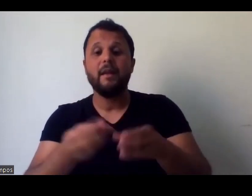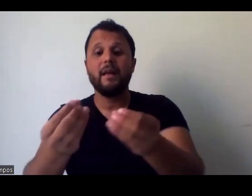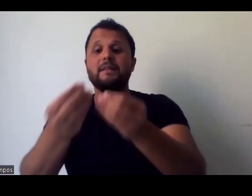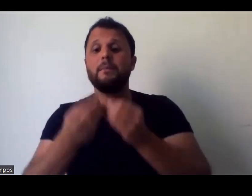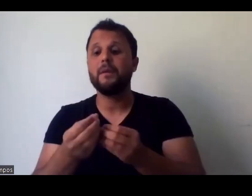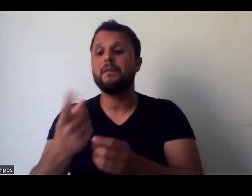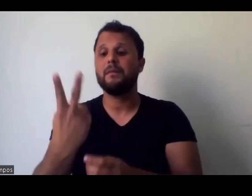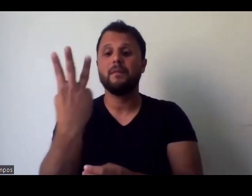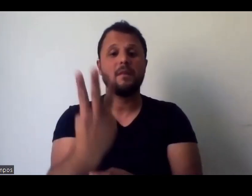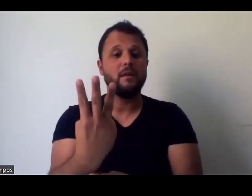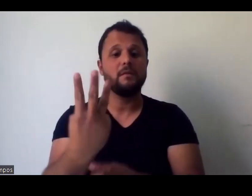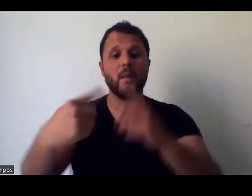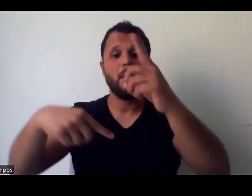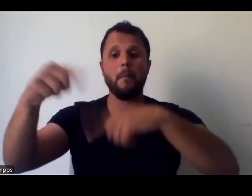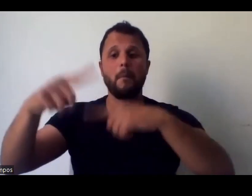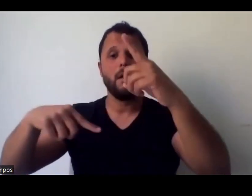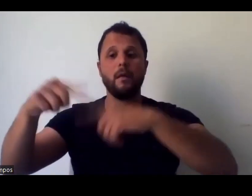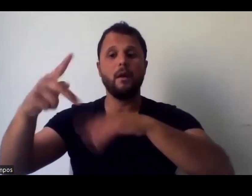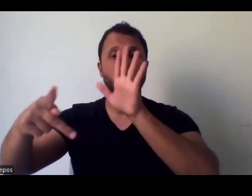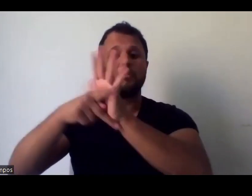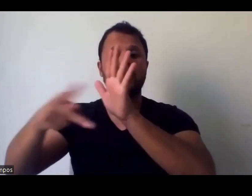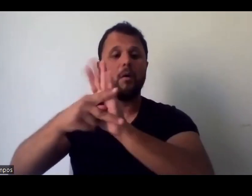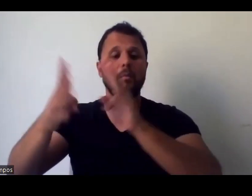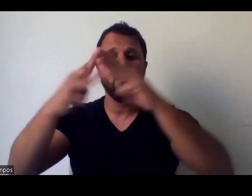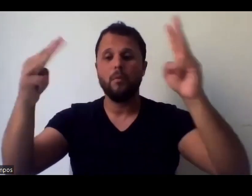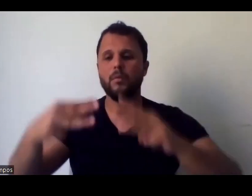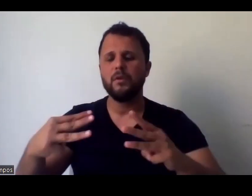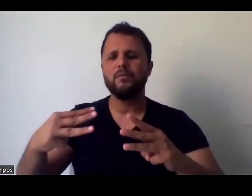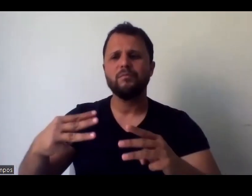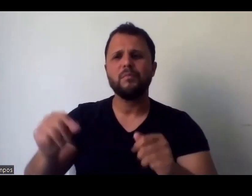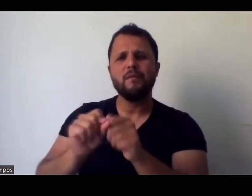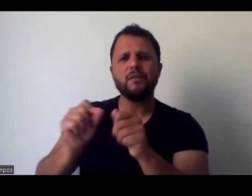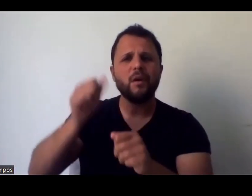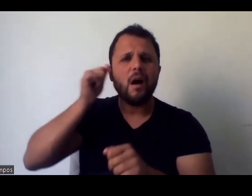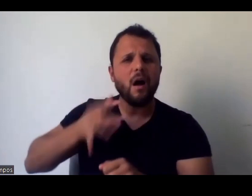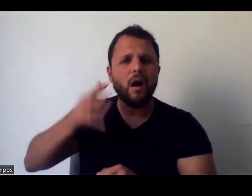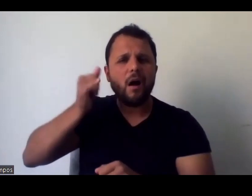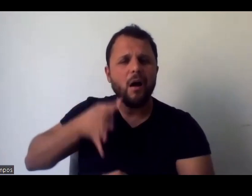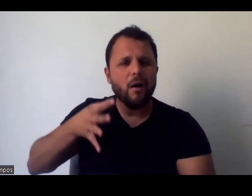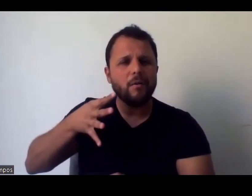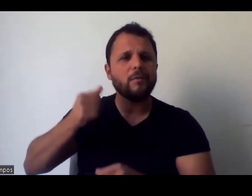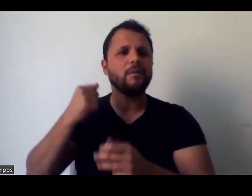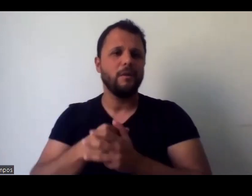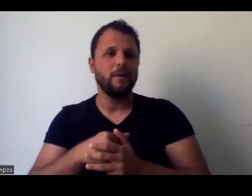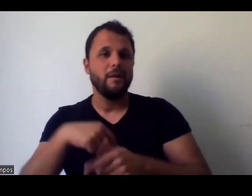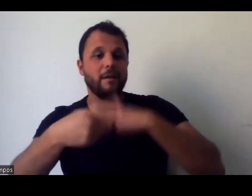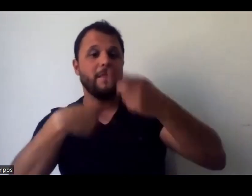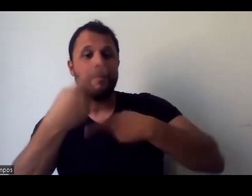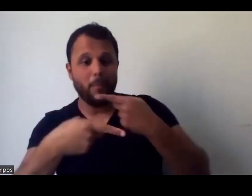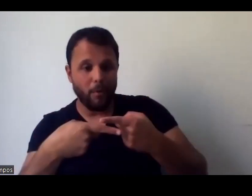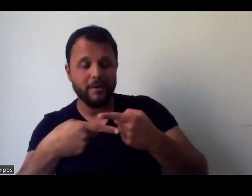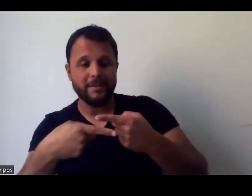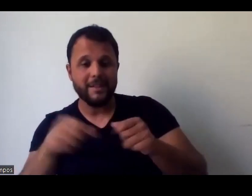acompanhamento, consultoria, e depois eles alimentaram com essas audiodescrições a página WIC do Museu Paulista,